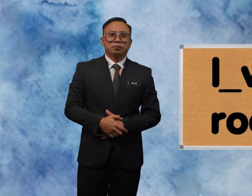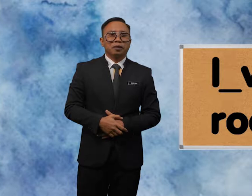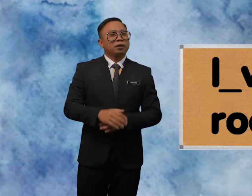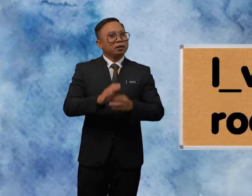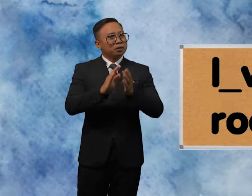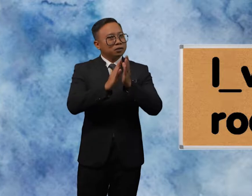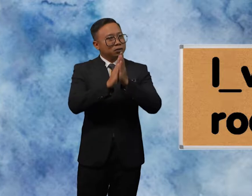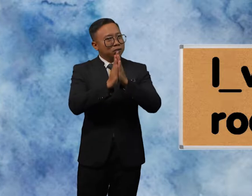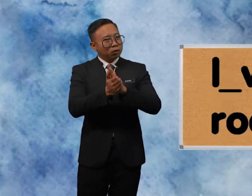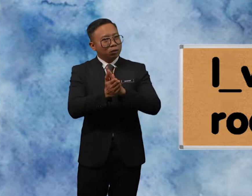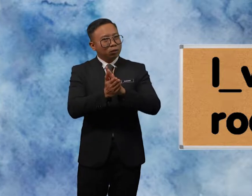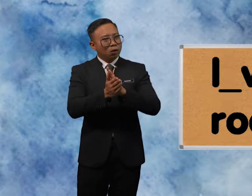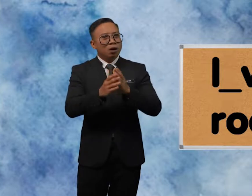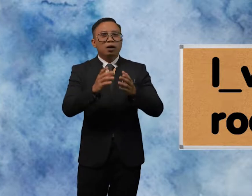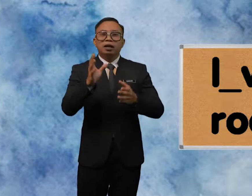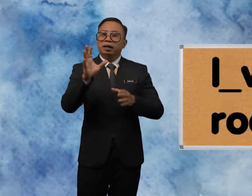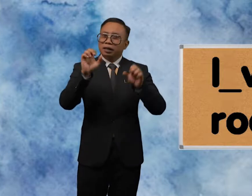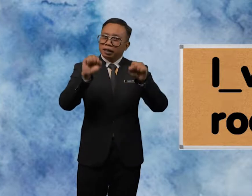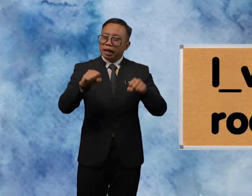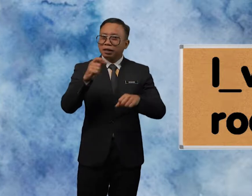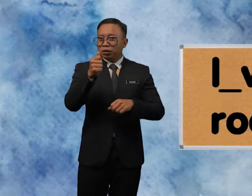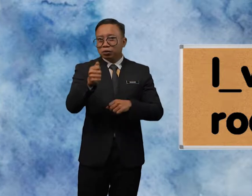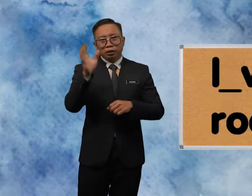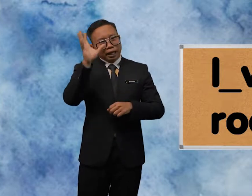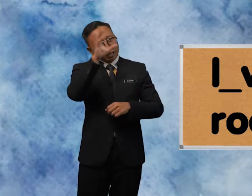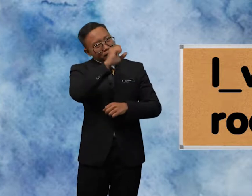So Can you guess